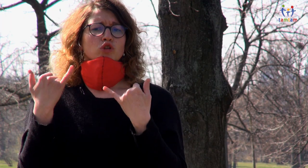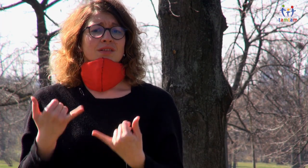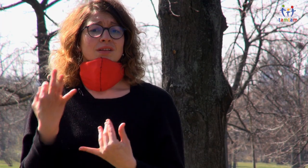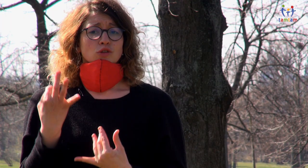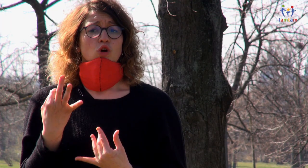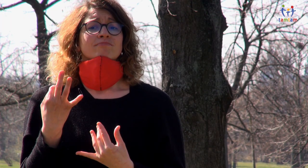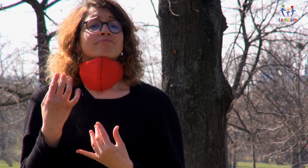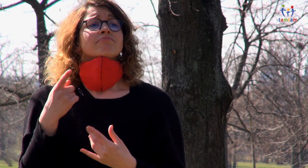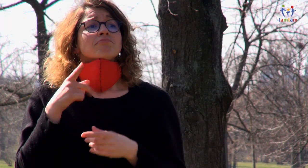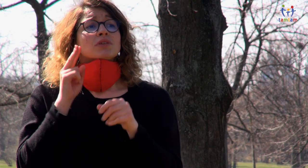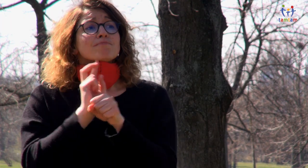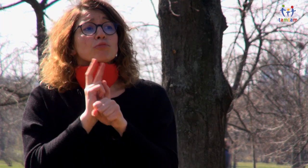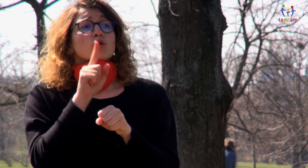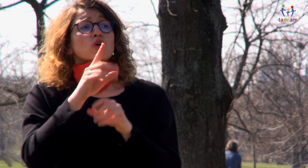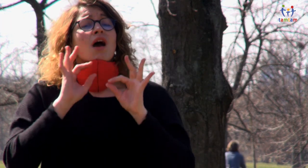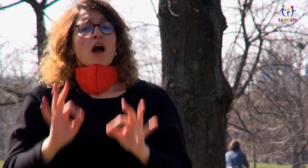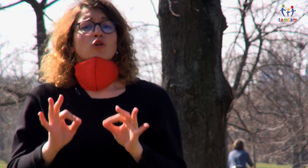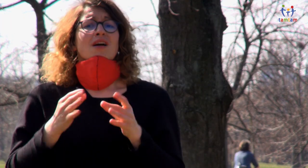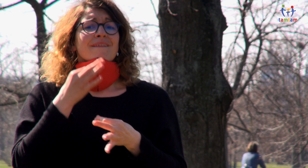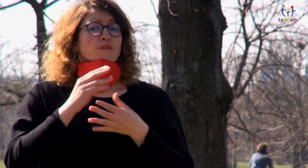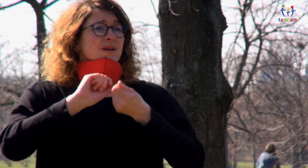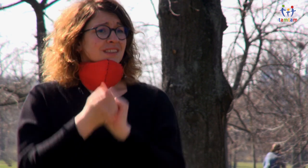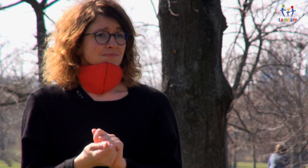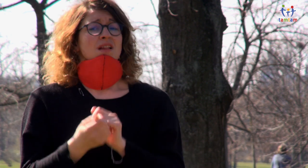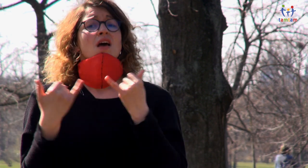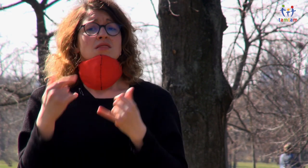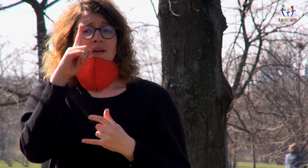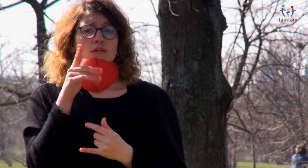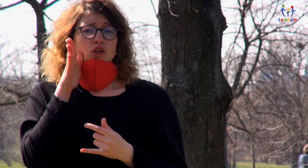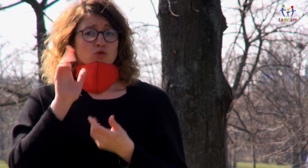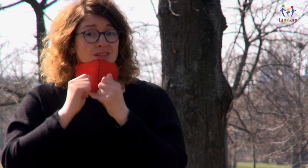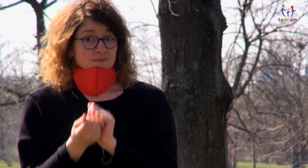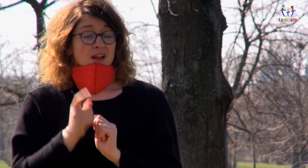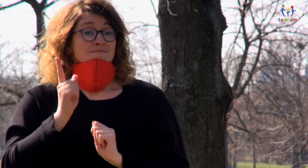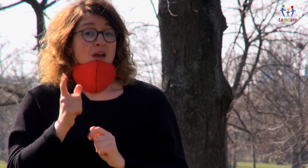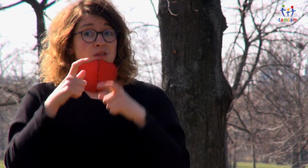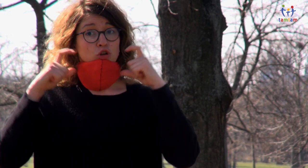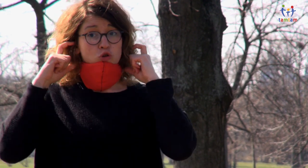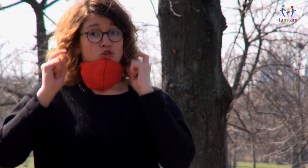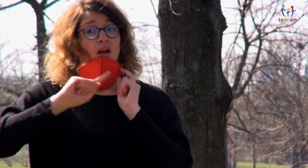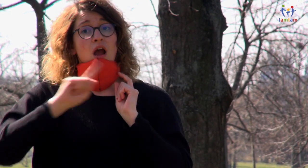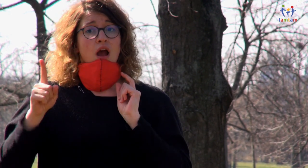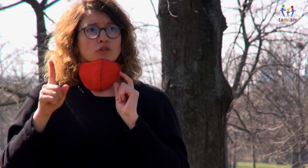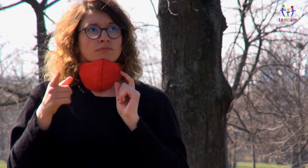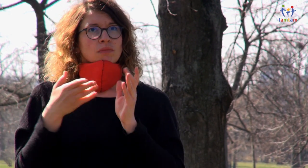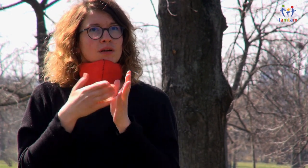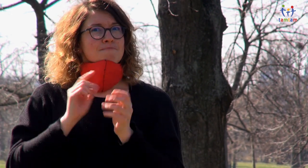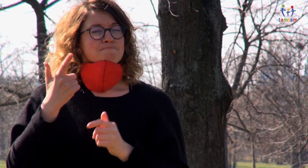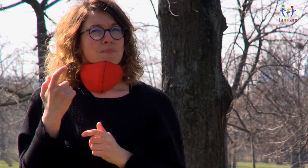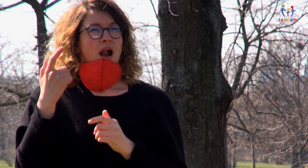Myslím, že v této situaci je velmi důležité sledovat aktuální dění. Například víme, že od dnešního večera